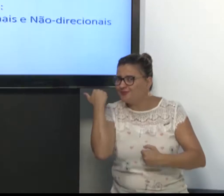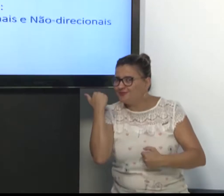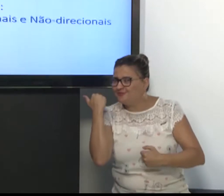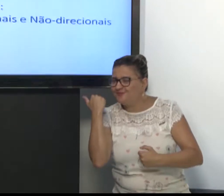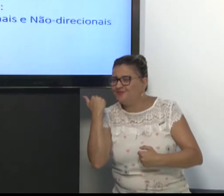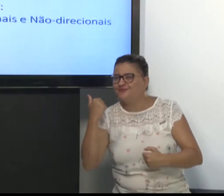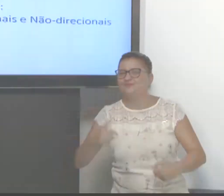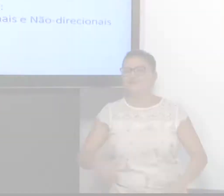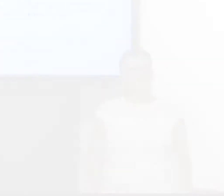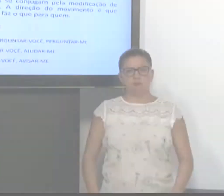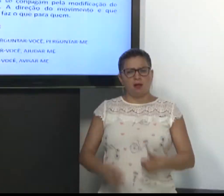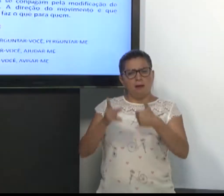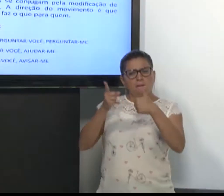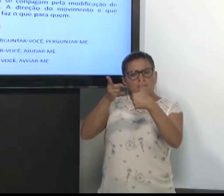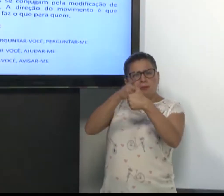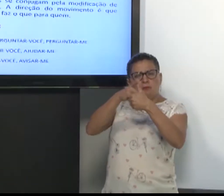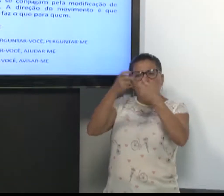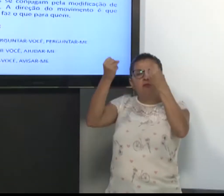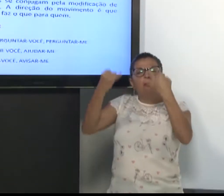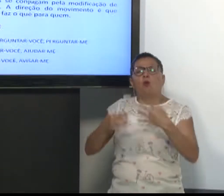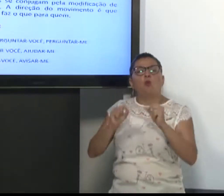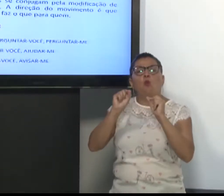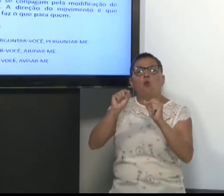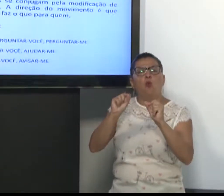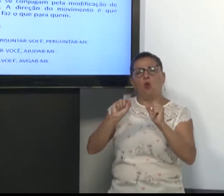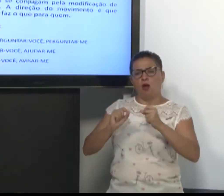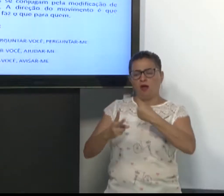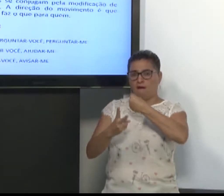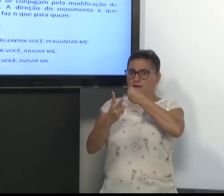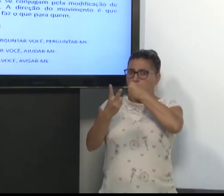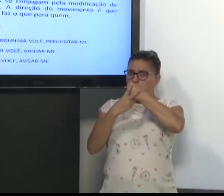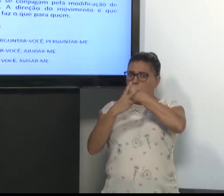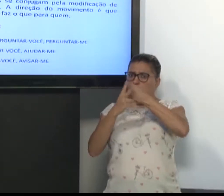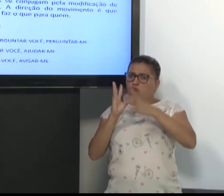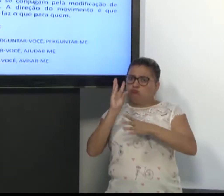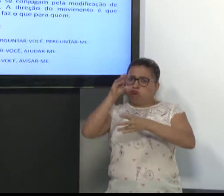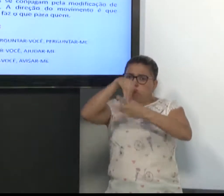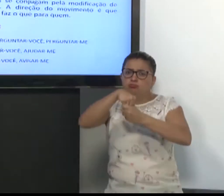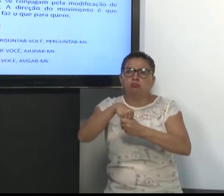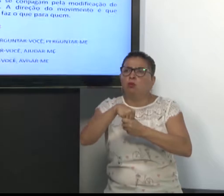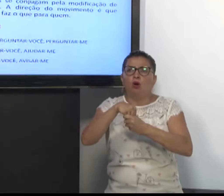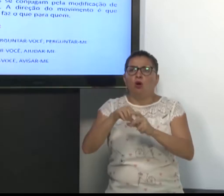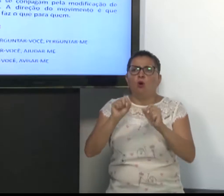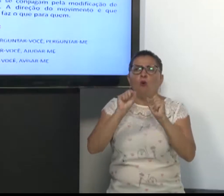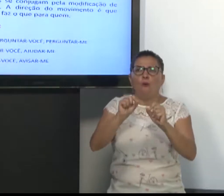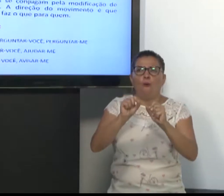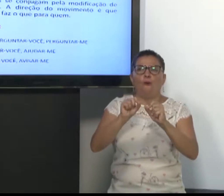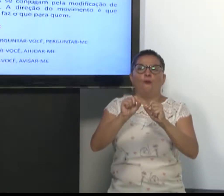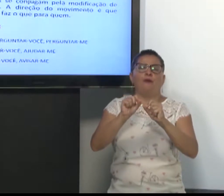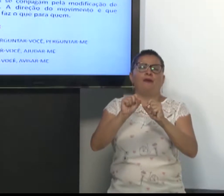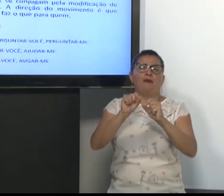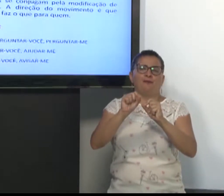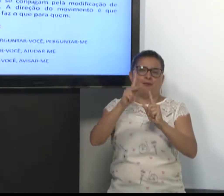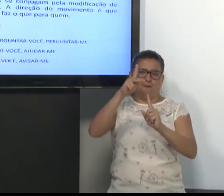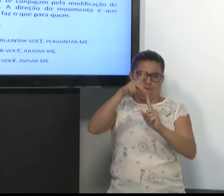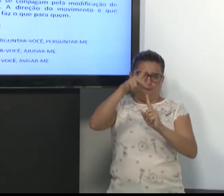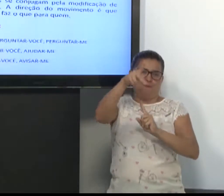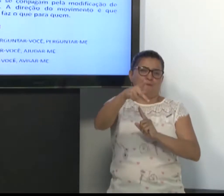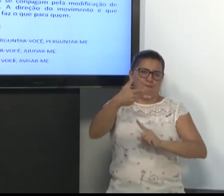e desenvolver mais sobre os verbos. Vamos começar. Então, vou falar sobre os verbos que incorporam